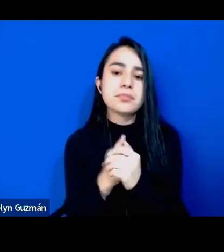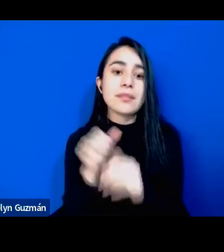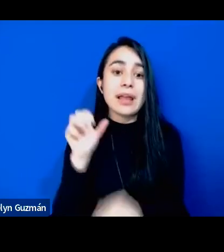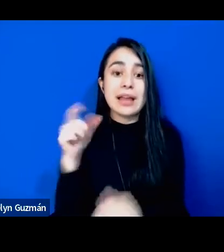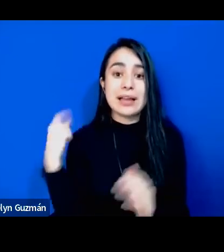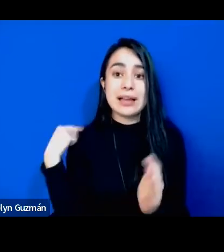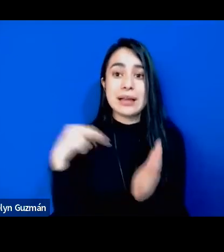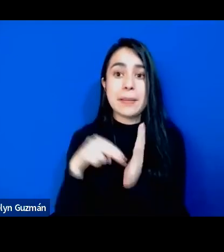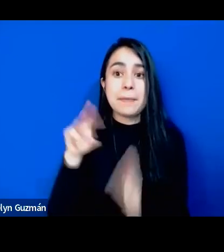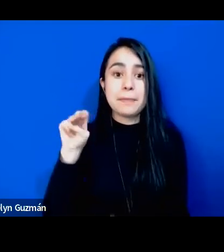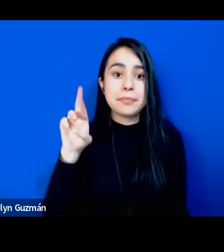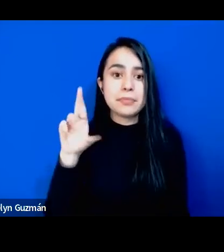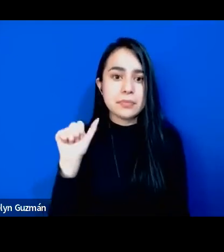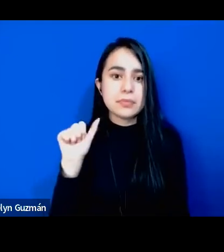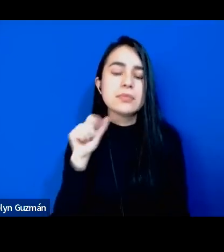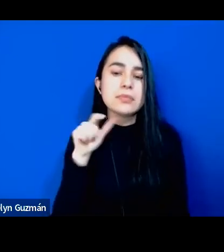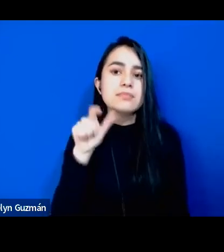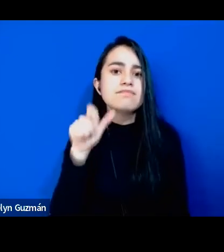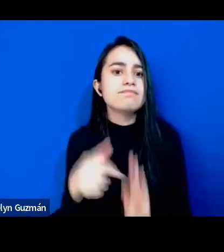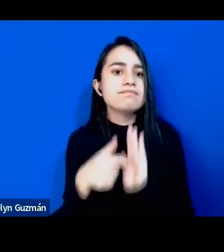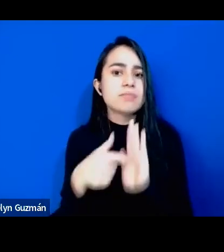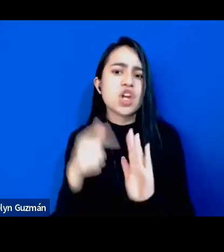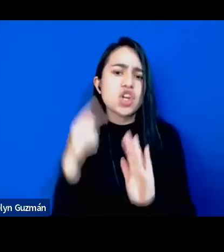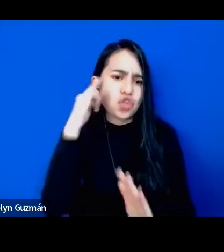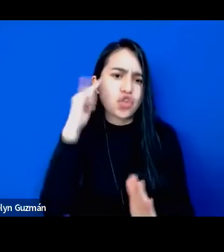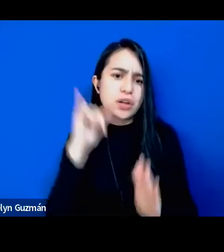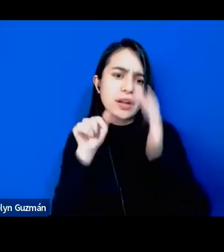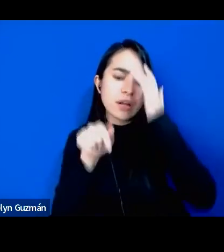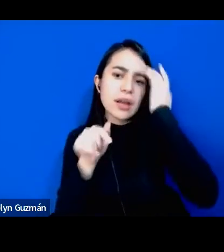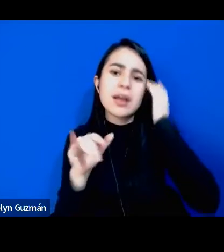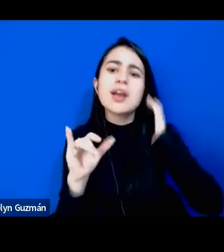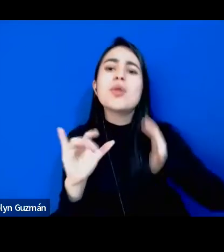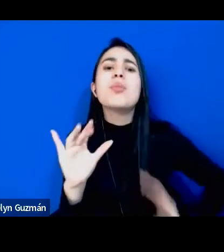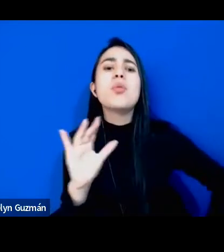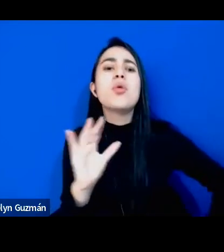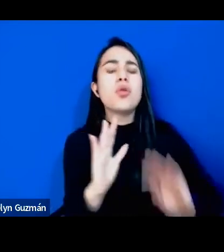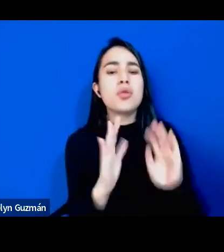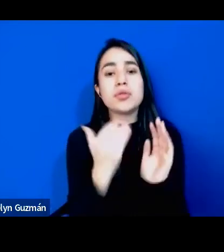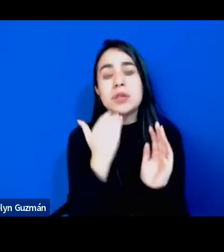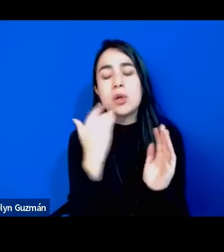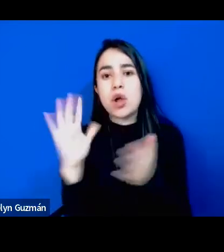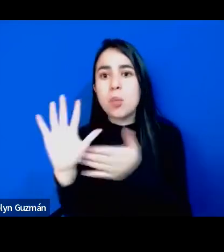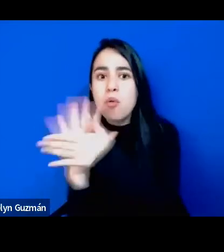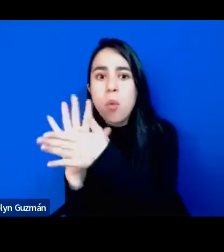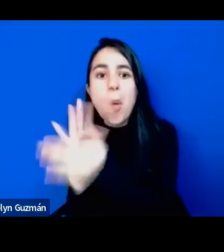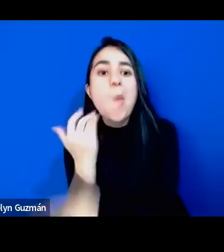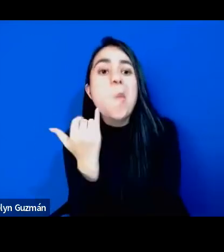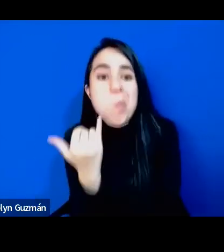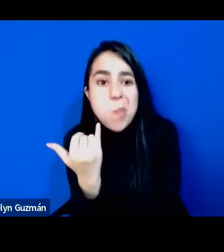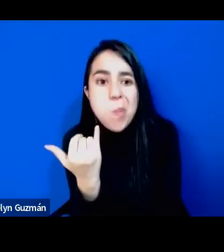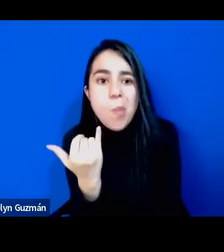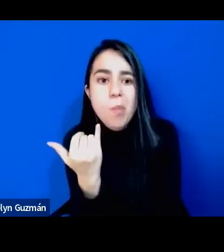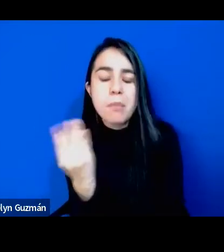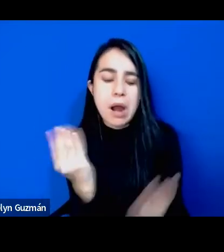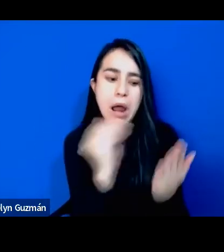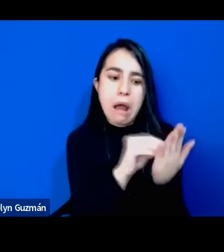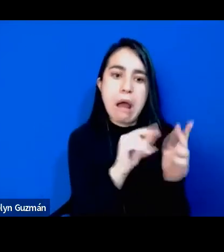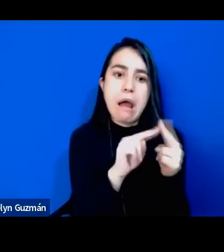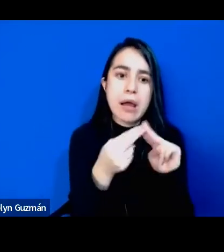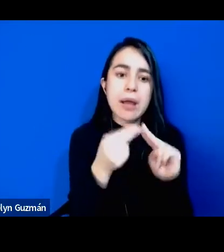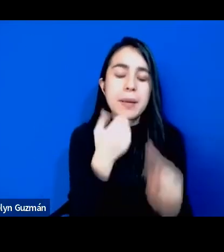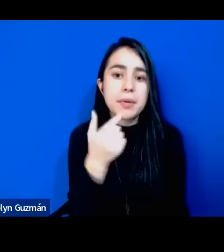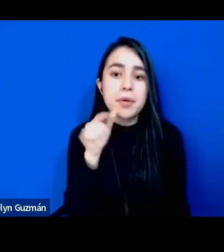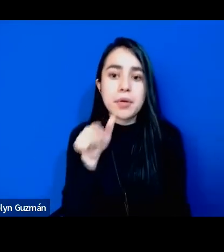que rescata y bueno imagino que los datos también no te dejaron no hacerlo como los